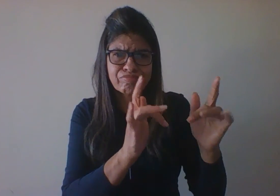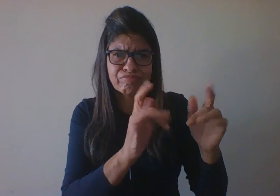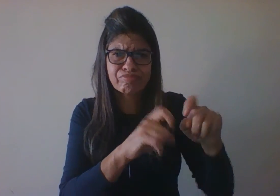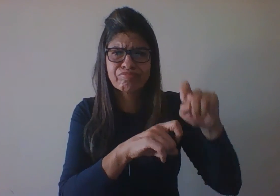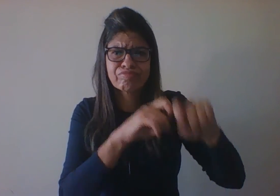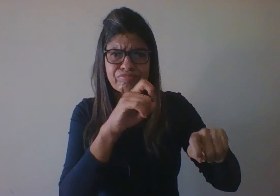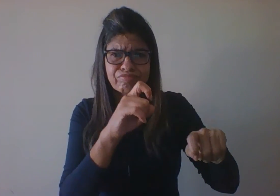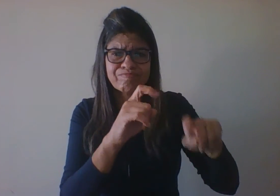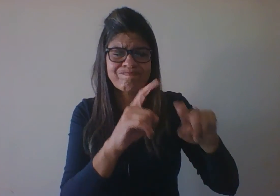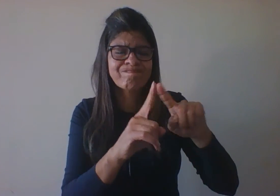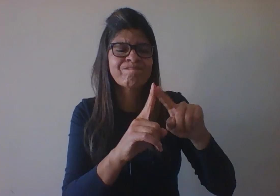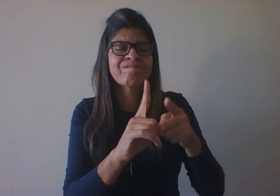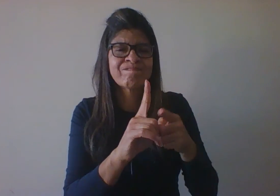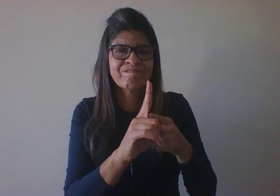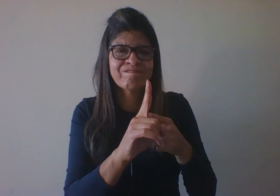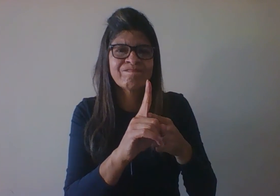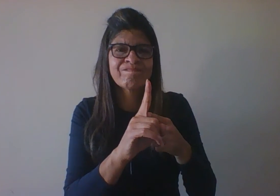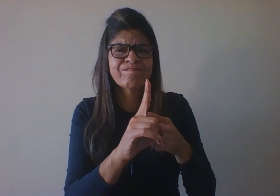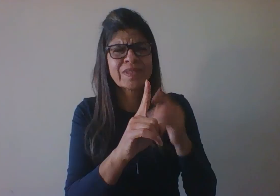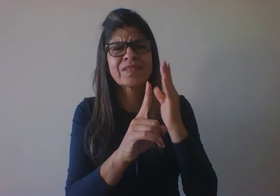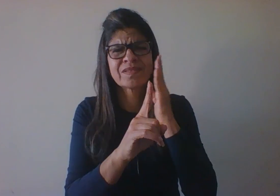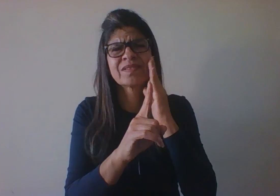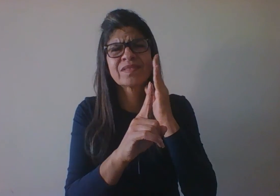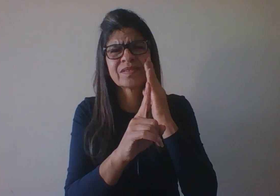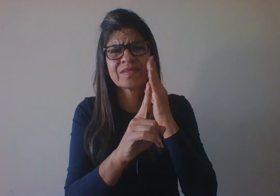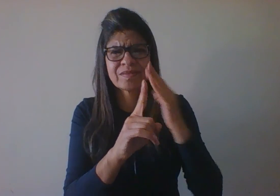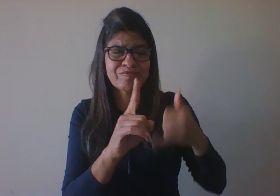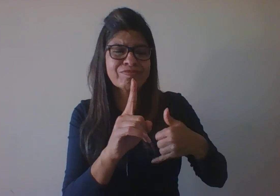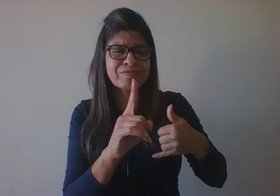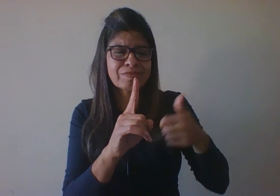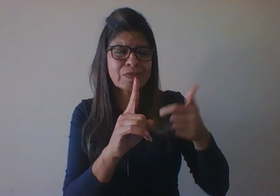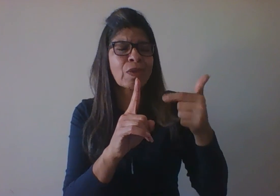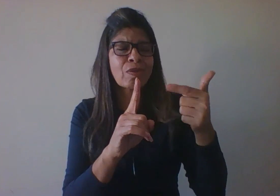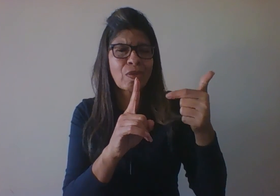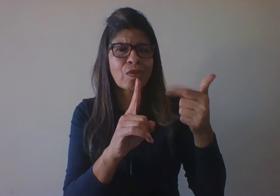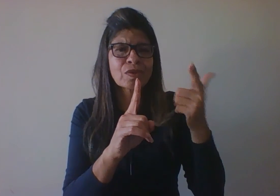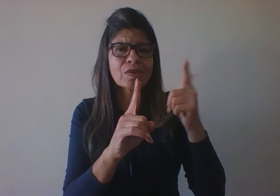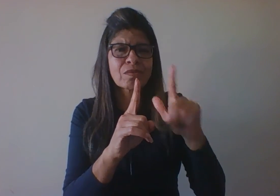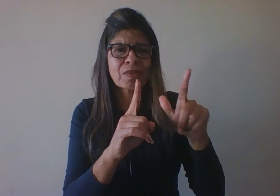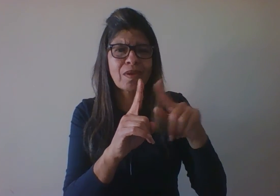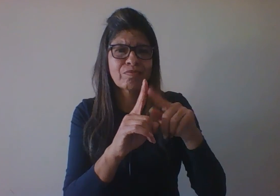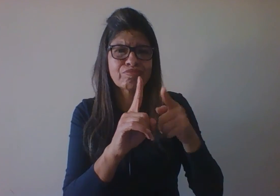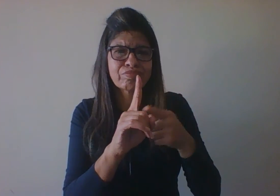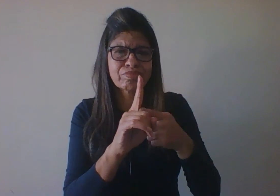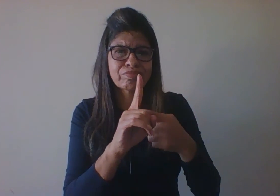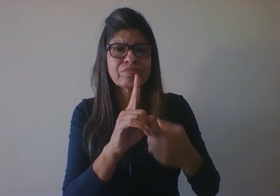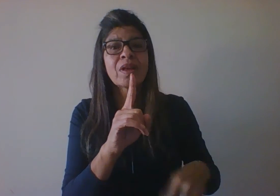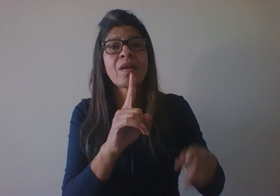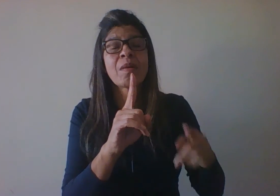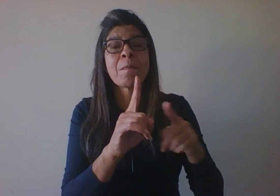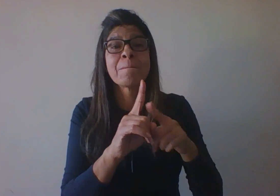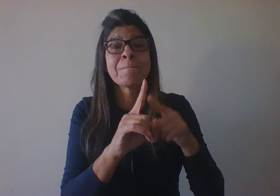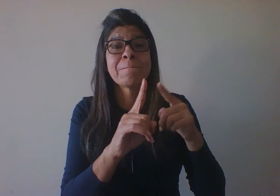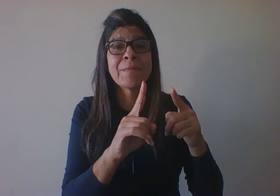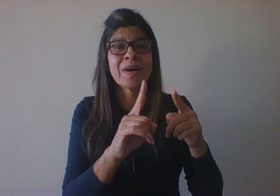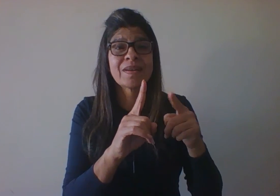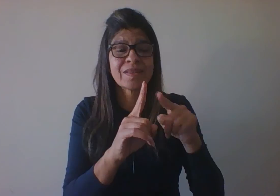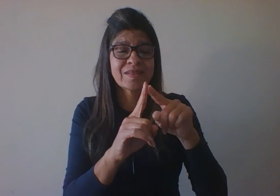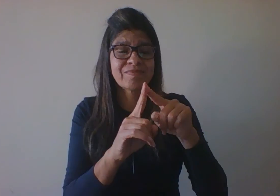que não, que isso é impossível, porque a gente vê isso acontecendo ao nosso redor. Só que a probabilidade dessa gestação, dessa